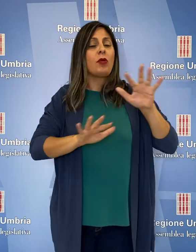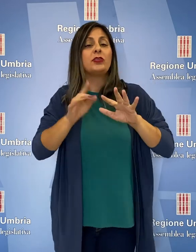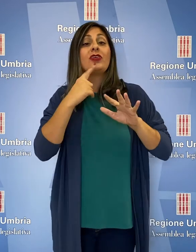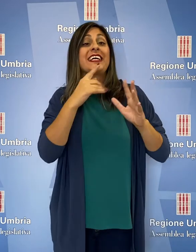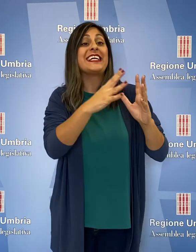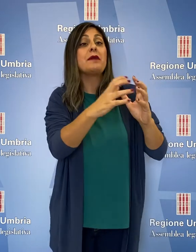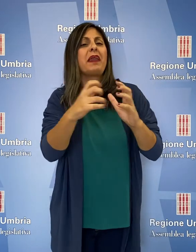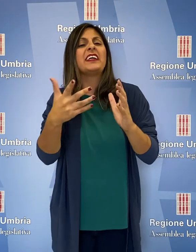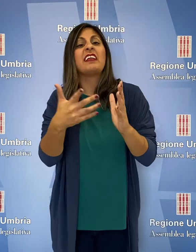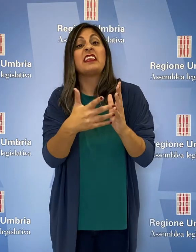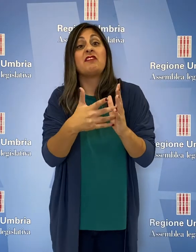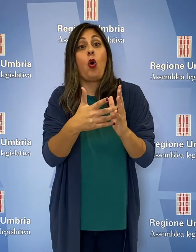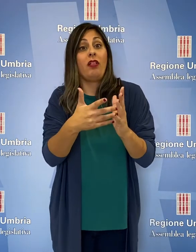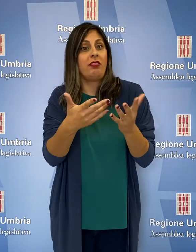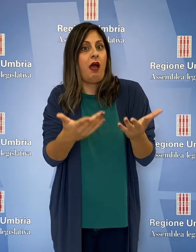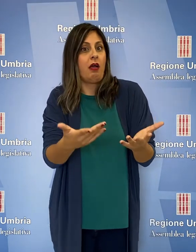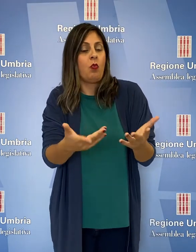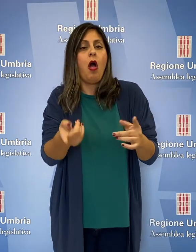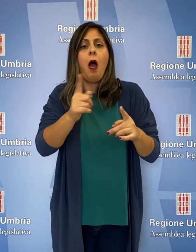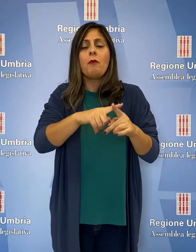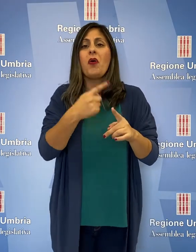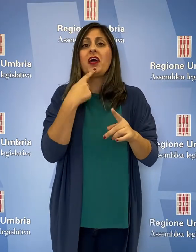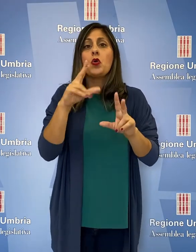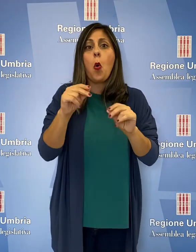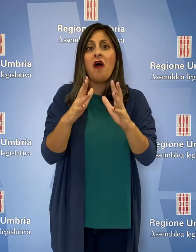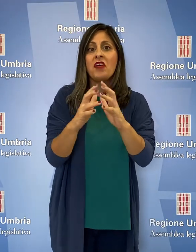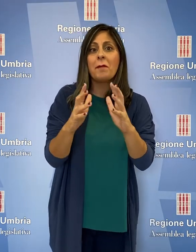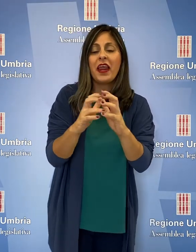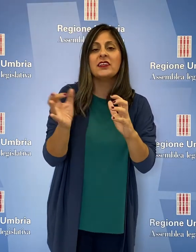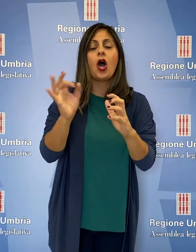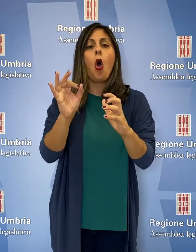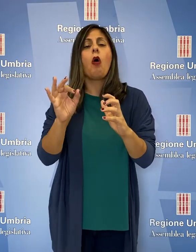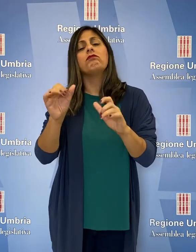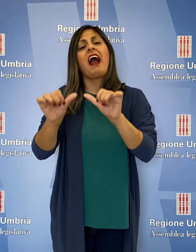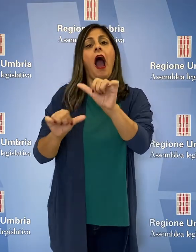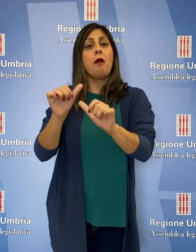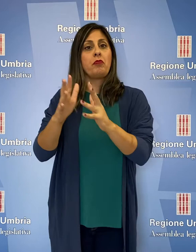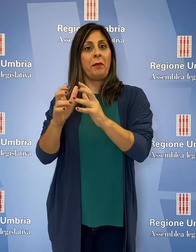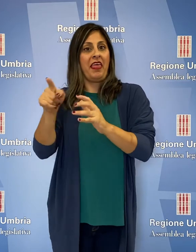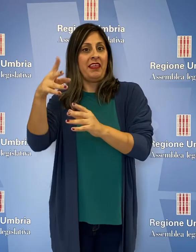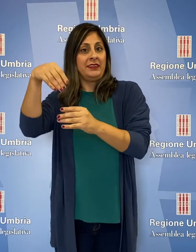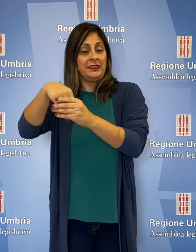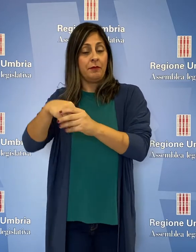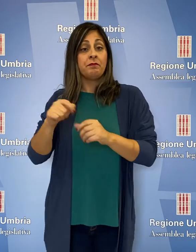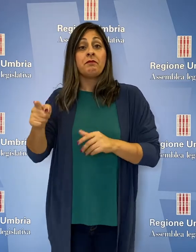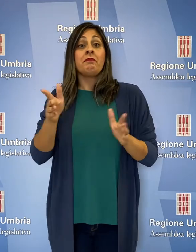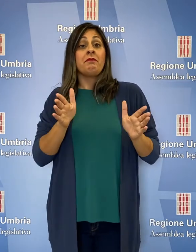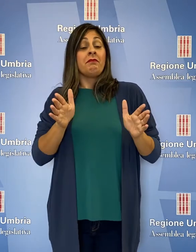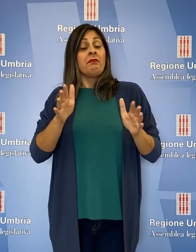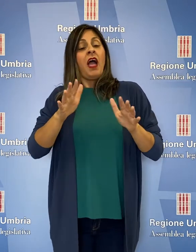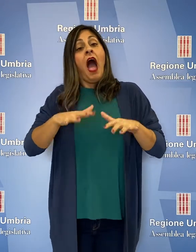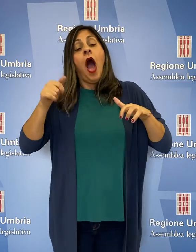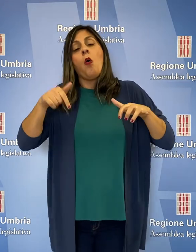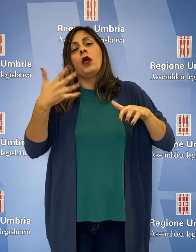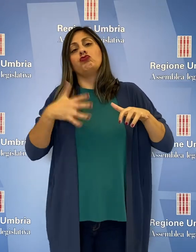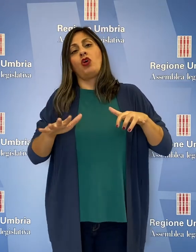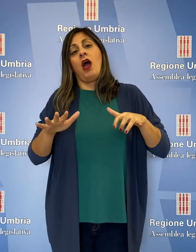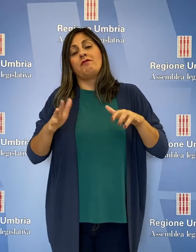e assistenza di base alle imprese in difficoltà, a quelle in fase di costituzione, un nuovo orientamento. In aula, l'assessore Michele